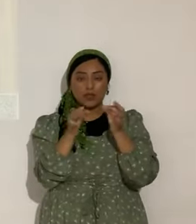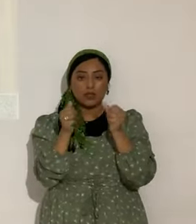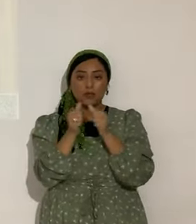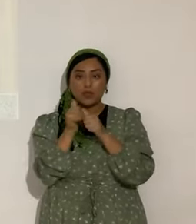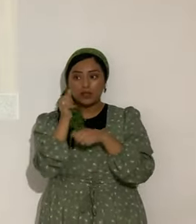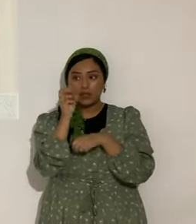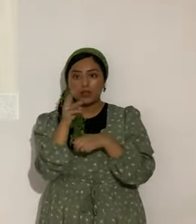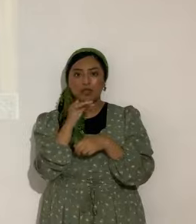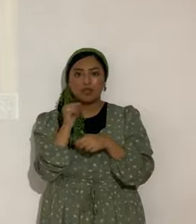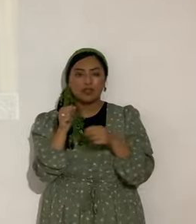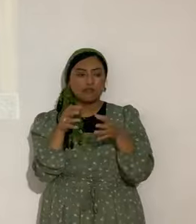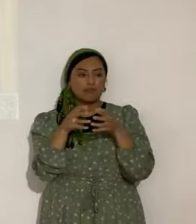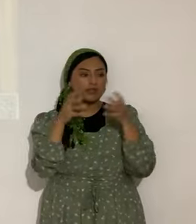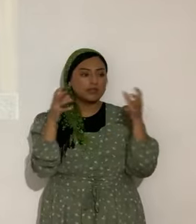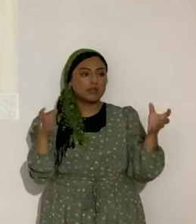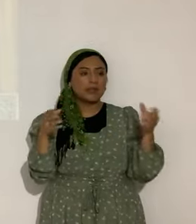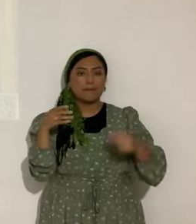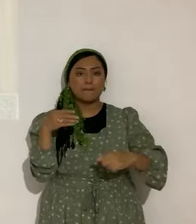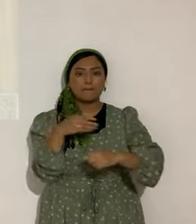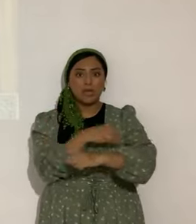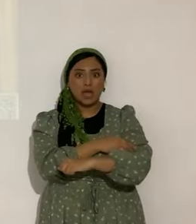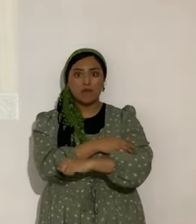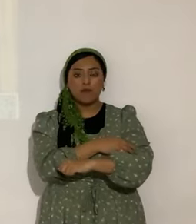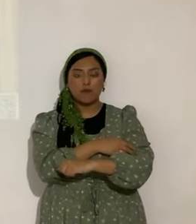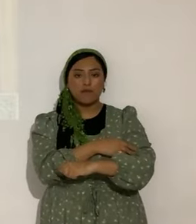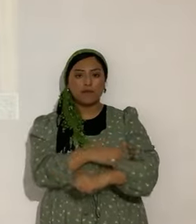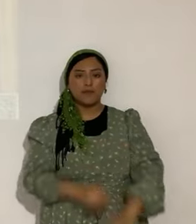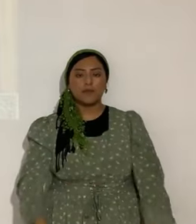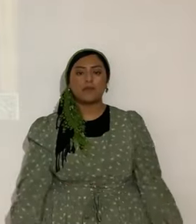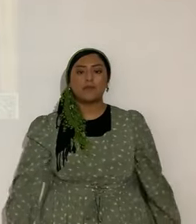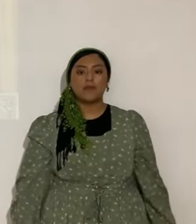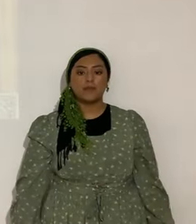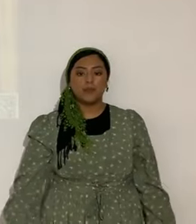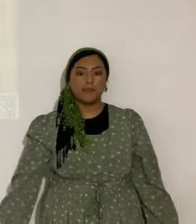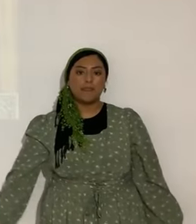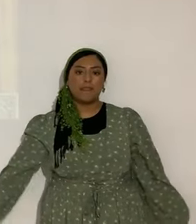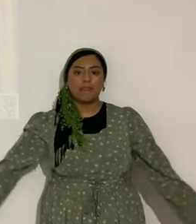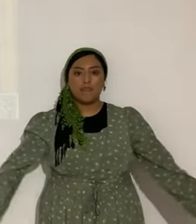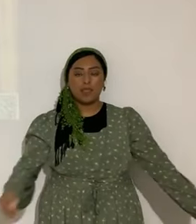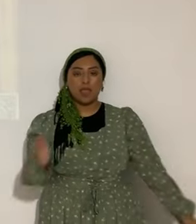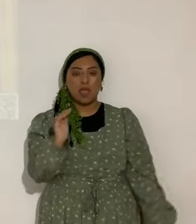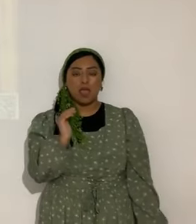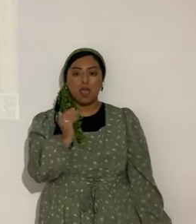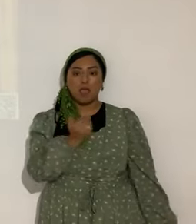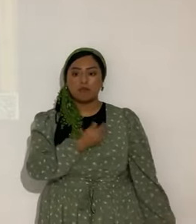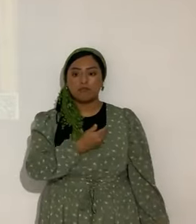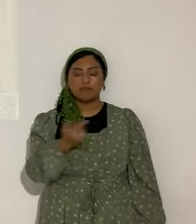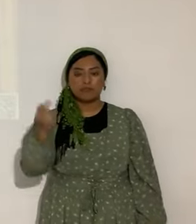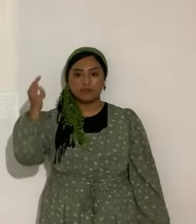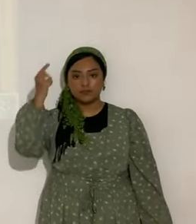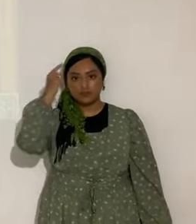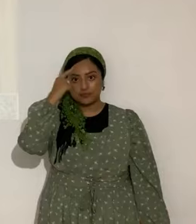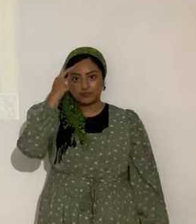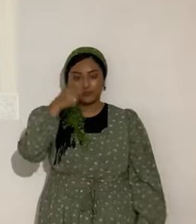superpoderosa. No dije la mente consciente. Dije la mente subconsciente para que lo anoten.